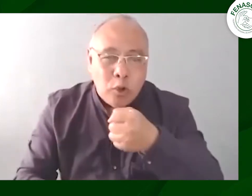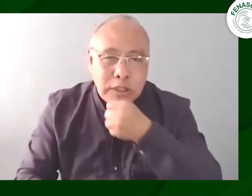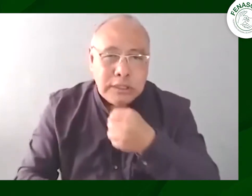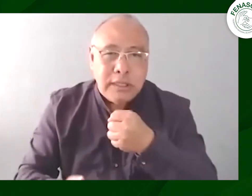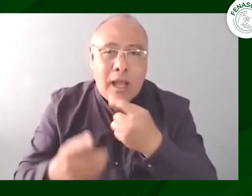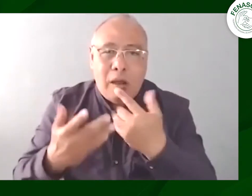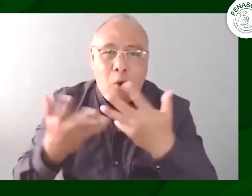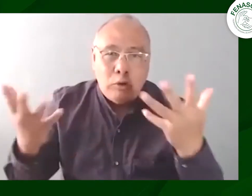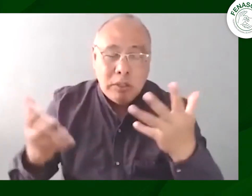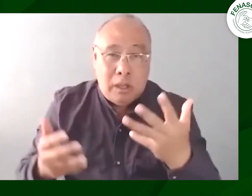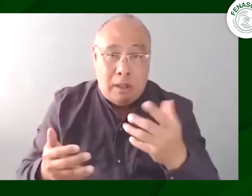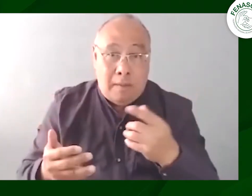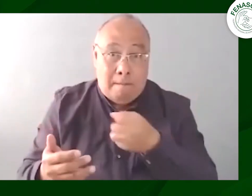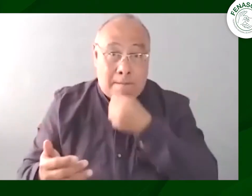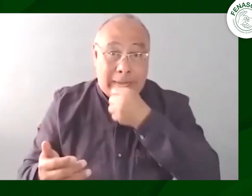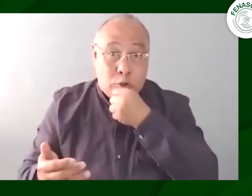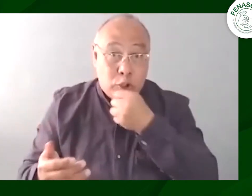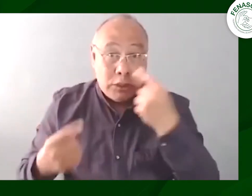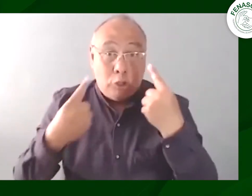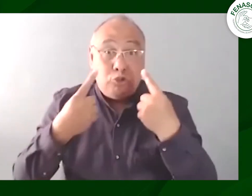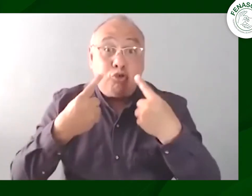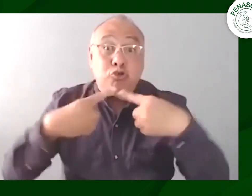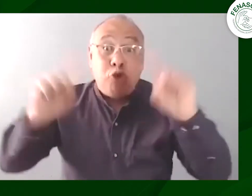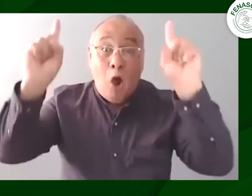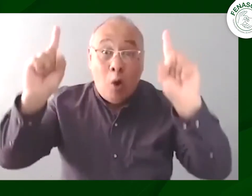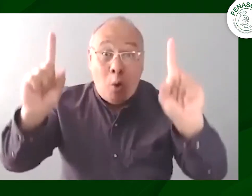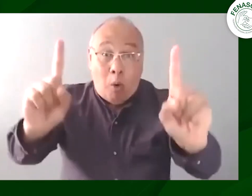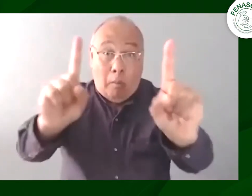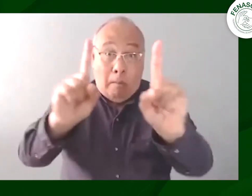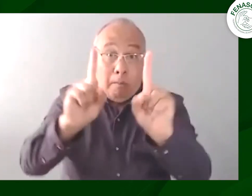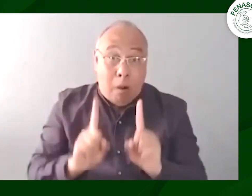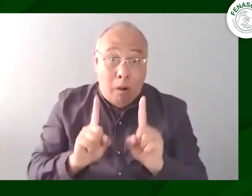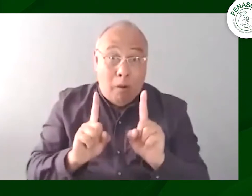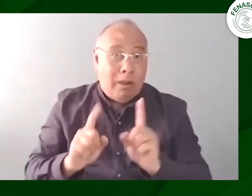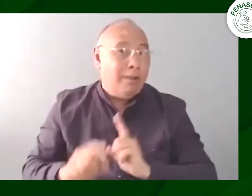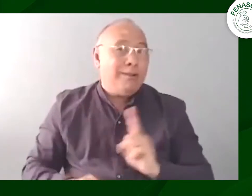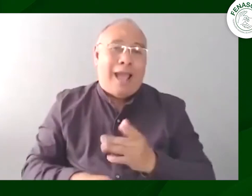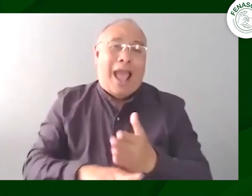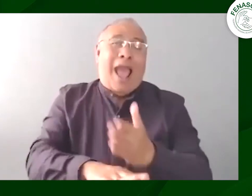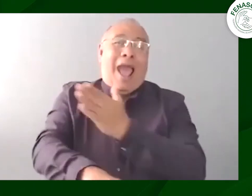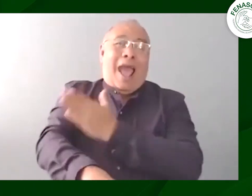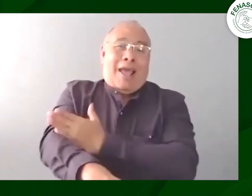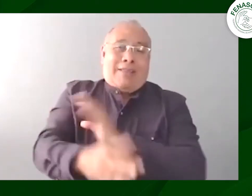para todas las entrevistas que se requiriera o todos los momentos en los que se requeriría el servicio de interpretación